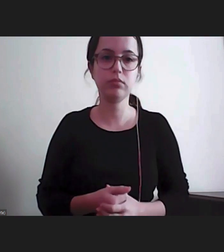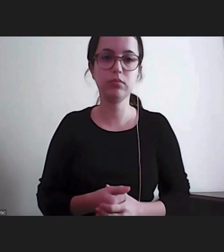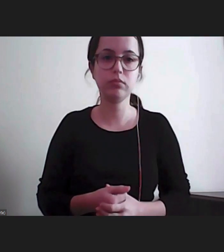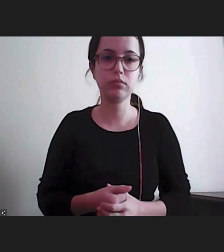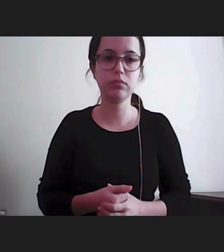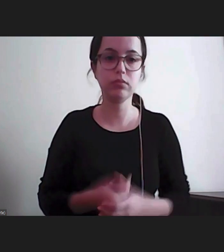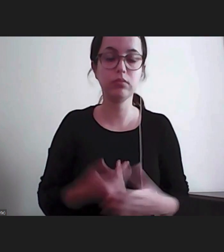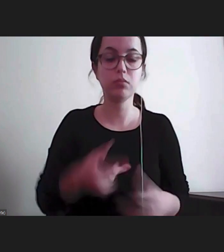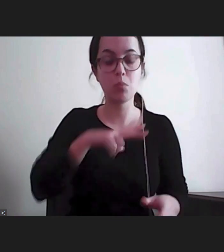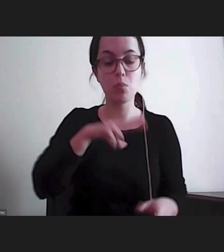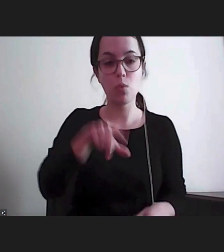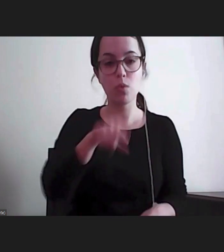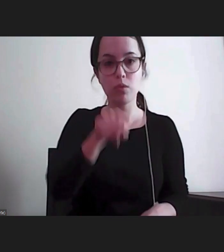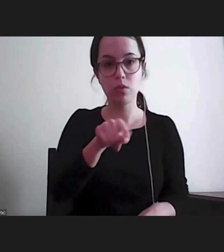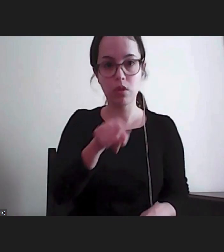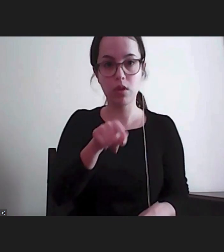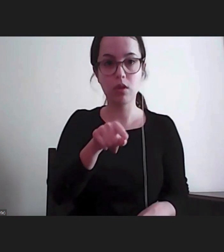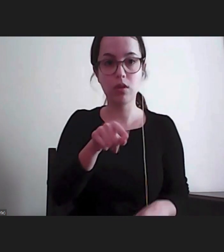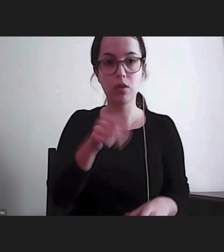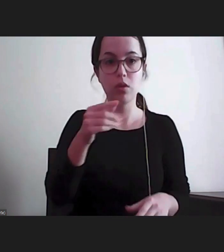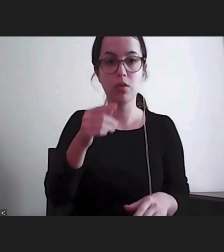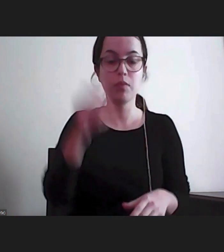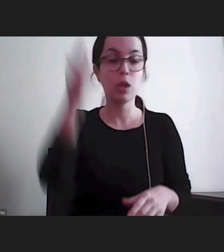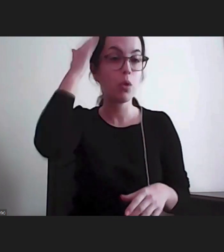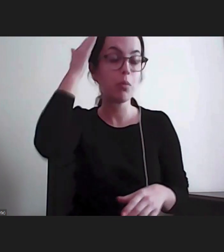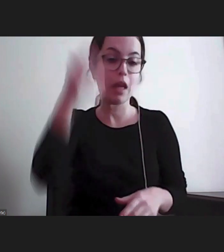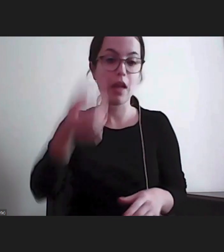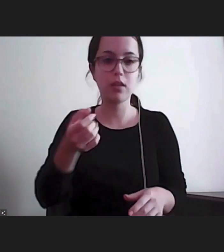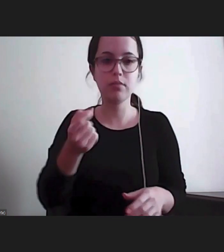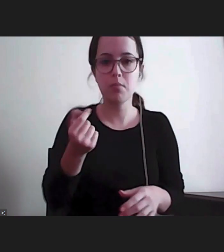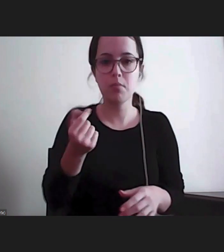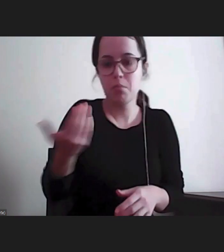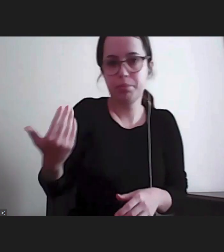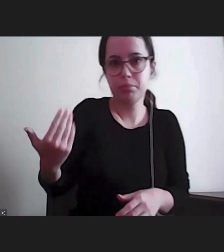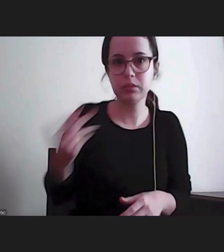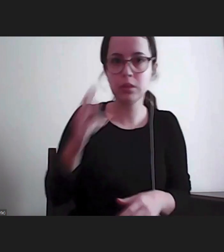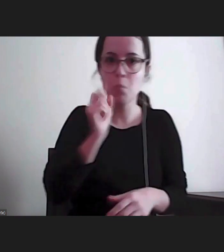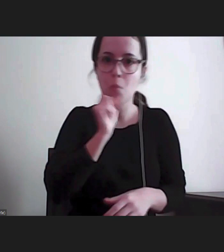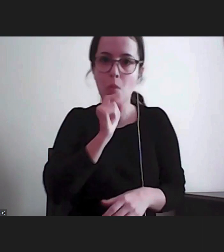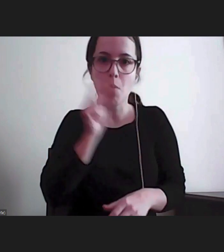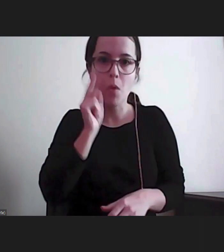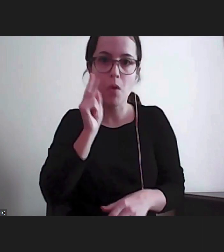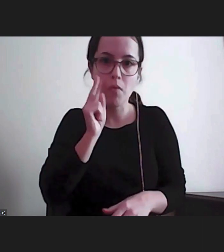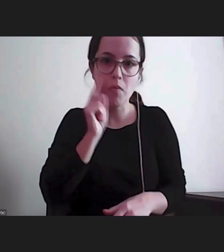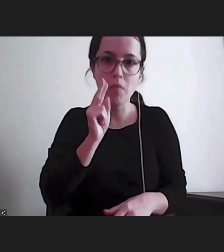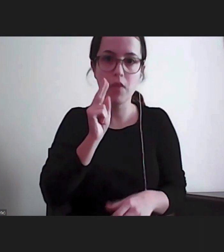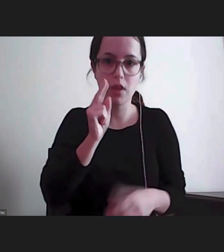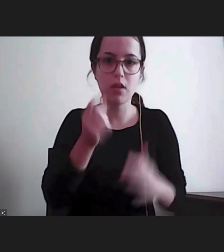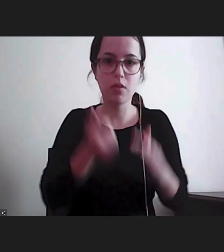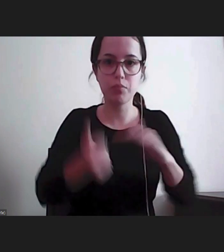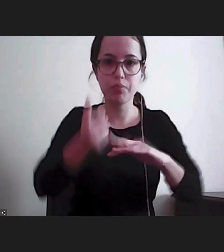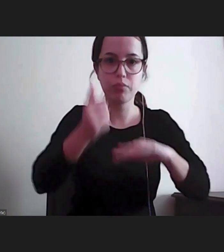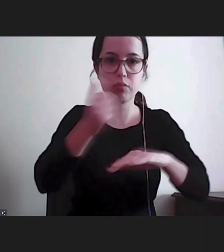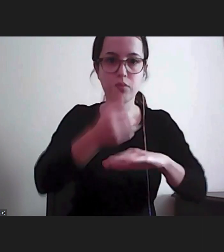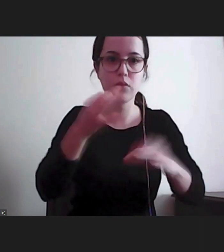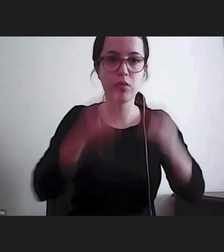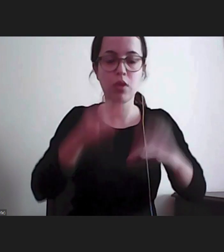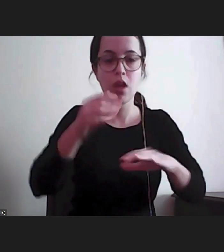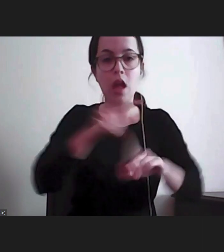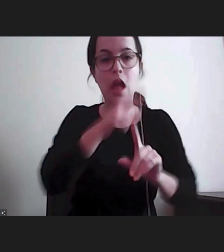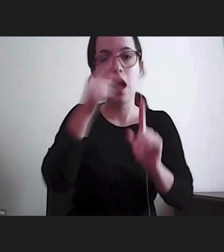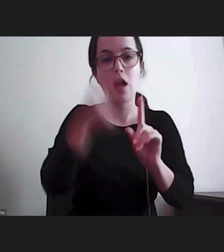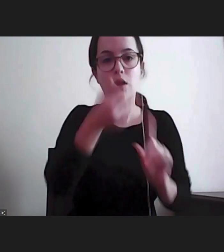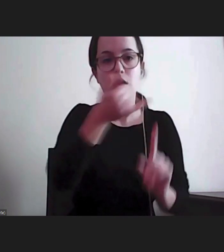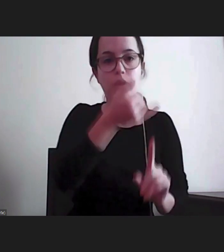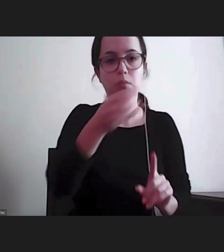em Portugal, estas competências são bastante recentes, não é? Se virem na história do Provedor, estamos a falar de 2012, estamos a